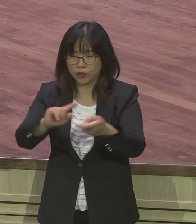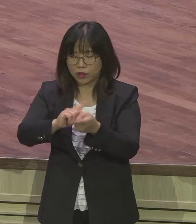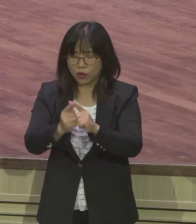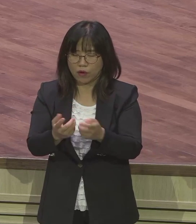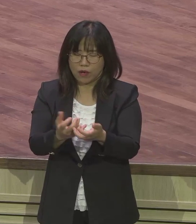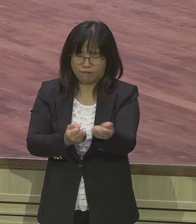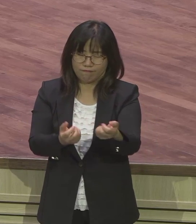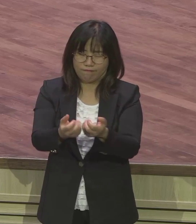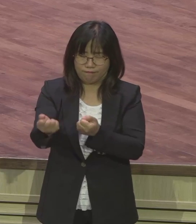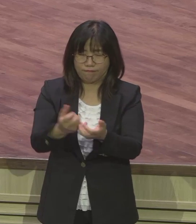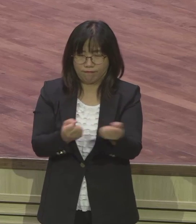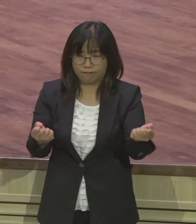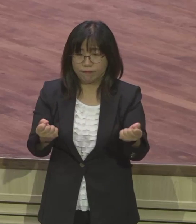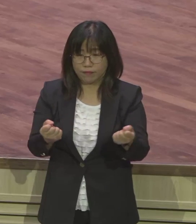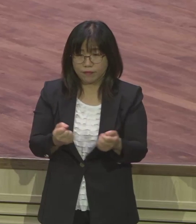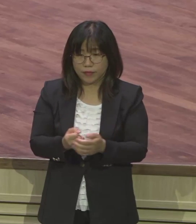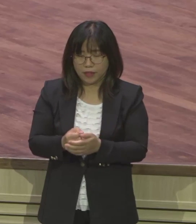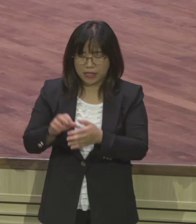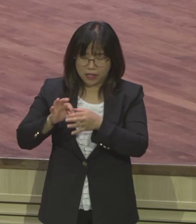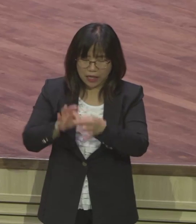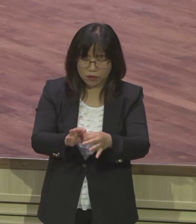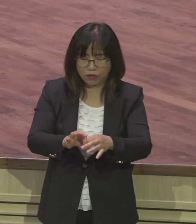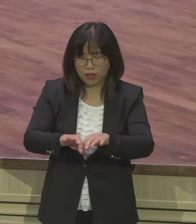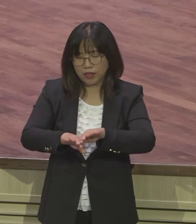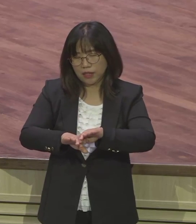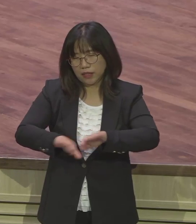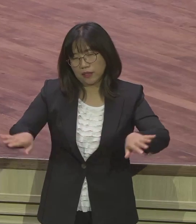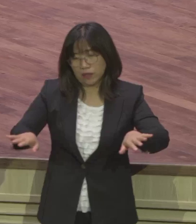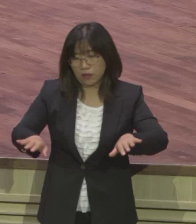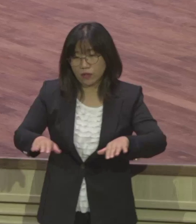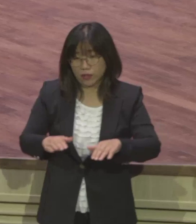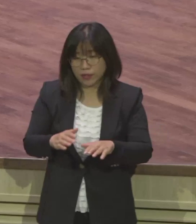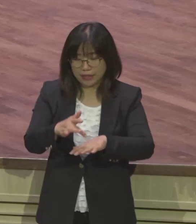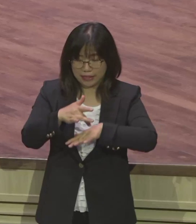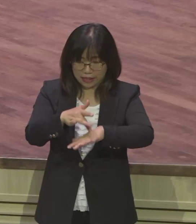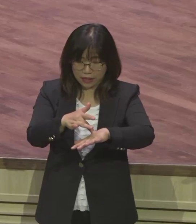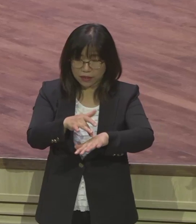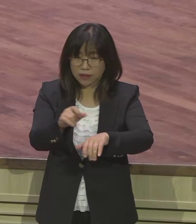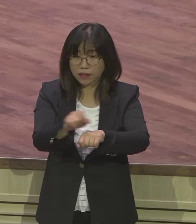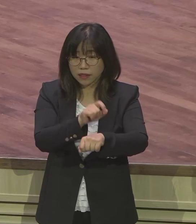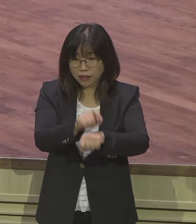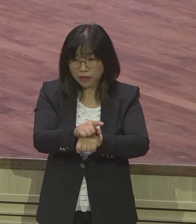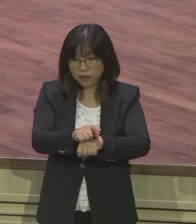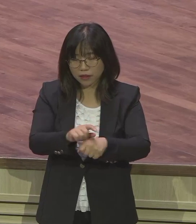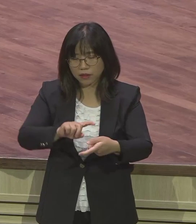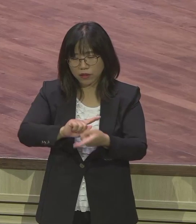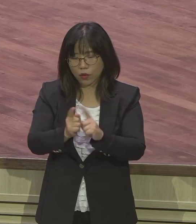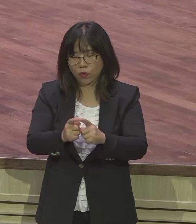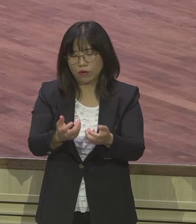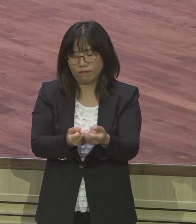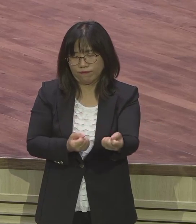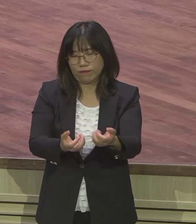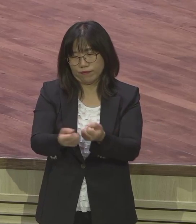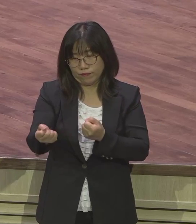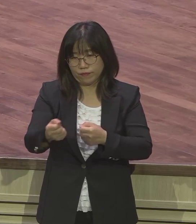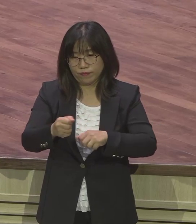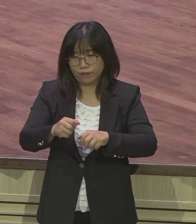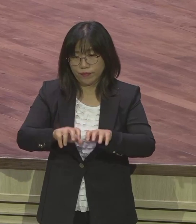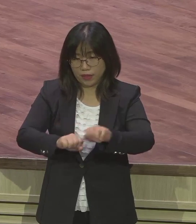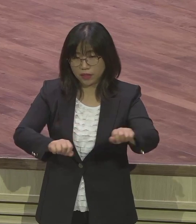전략을 쓰고 계속 흩어놓죠 흩어버리죠 하나 되지 못하게 하죠 사단 전략입니다 그래서 한국 교회가